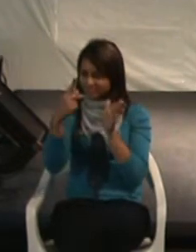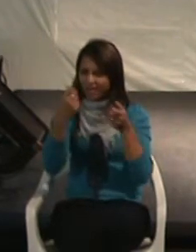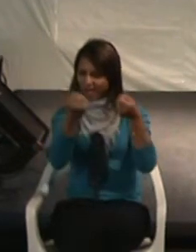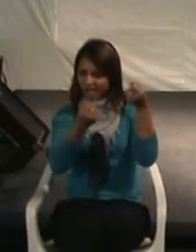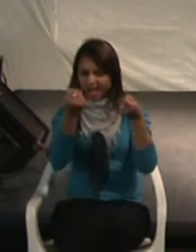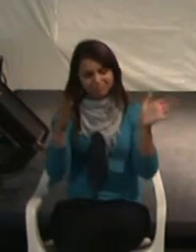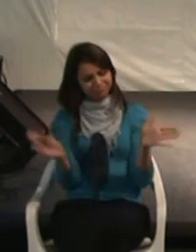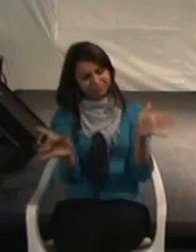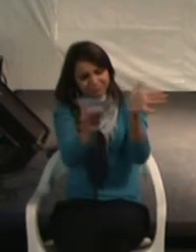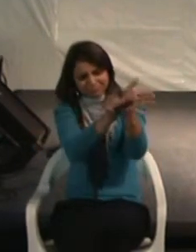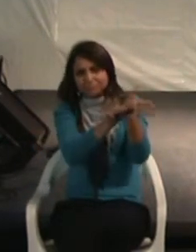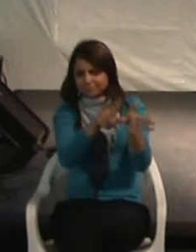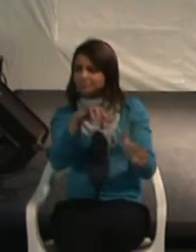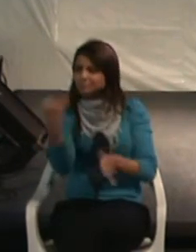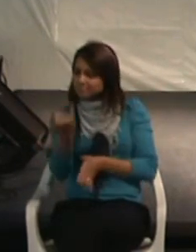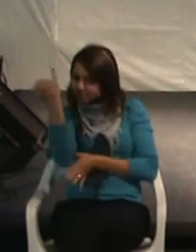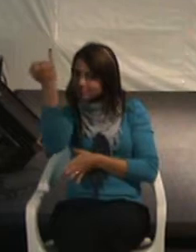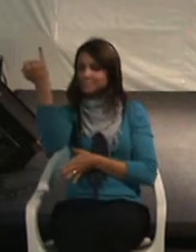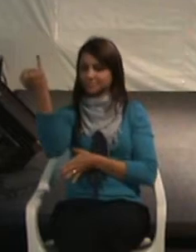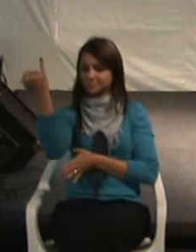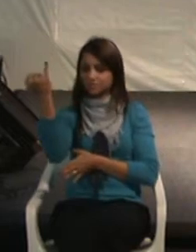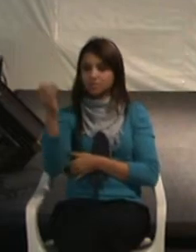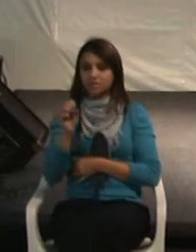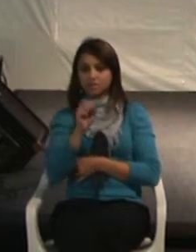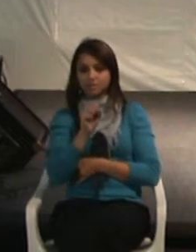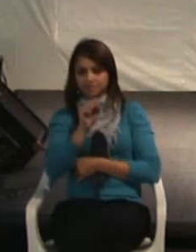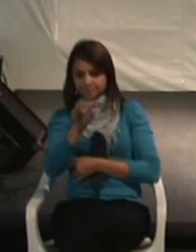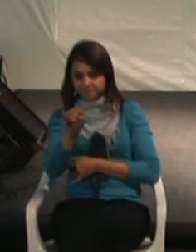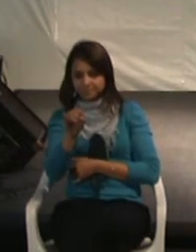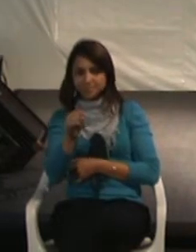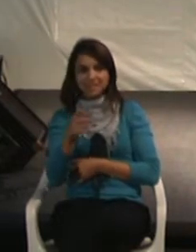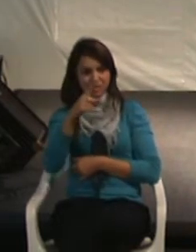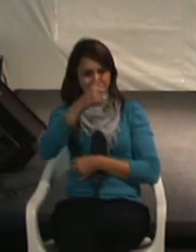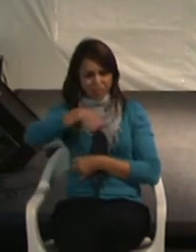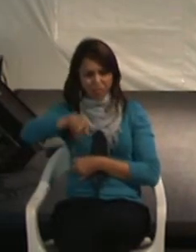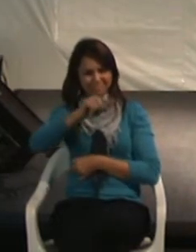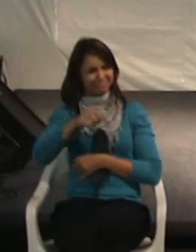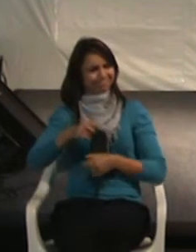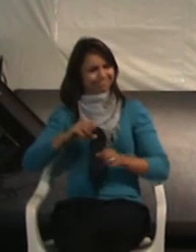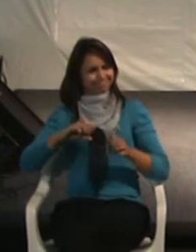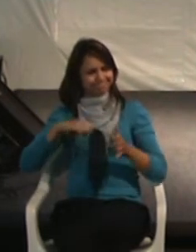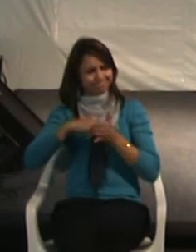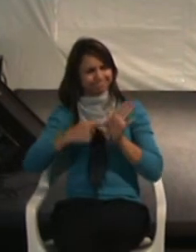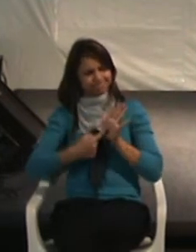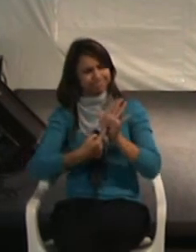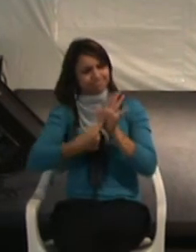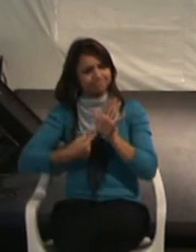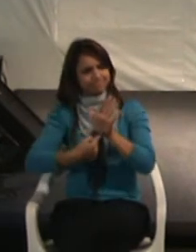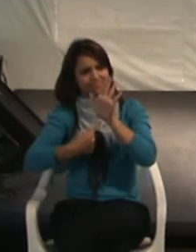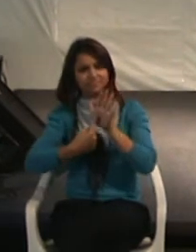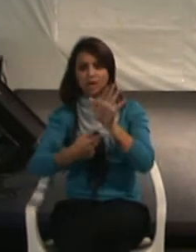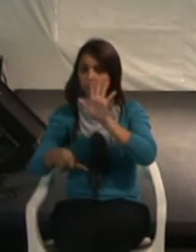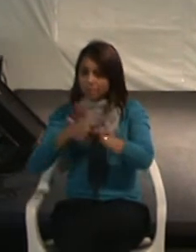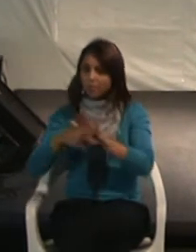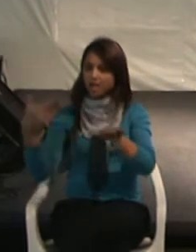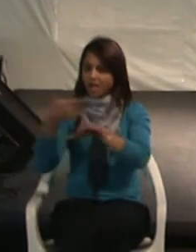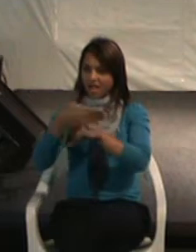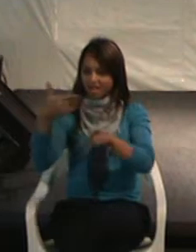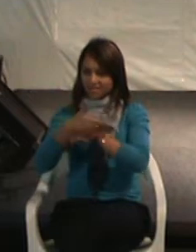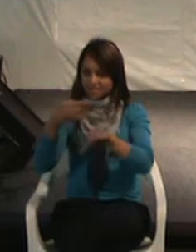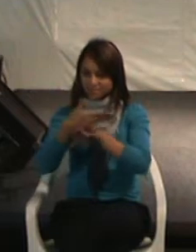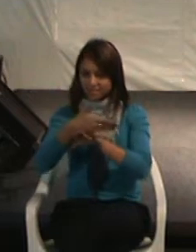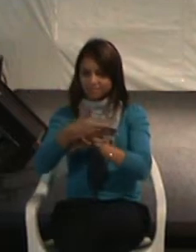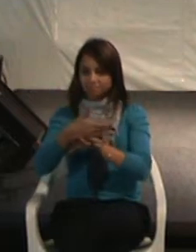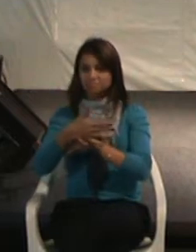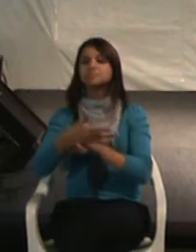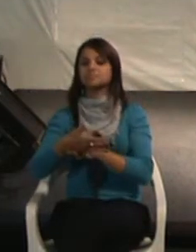vocês, porque é muito importante. Quanto mais nós falarmos a respeito de acessibilidade, mais fácil